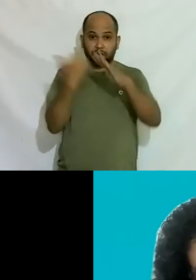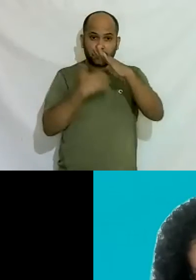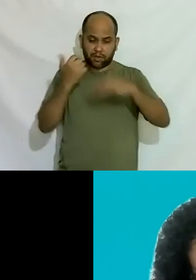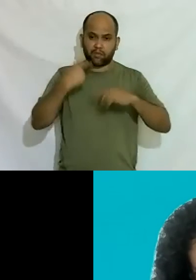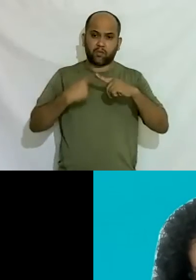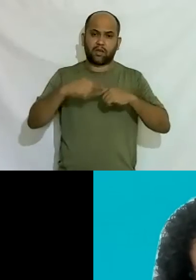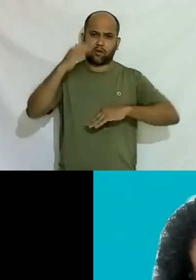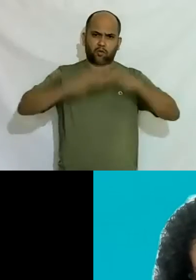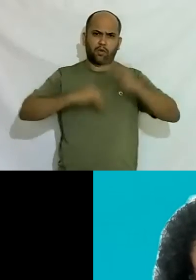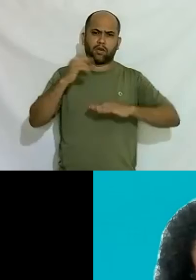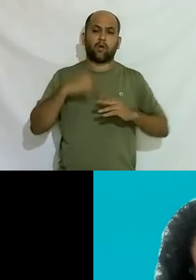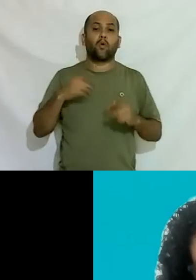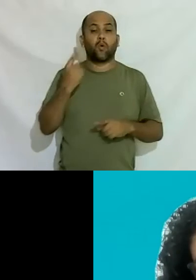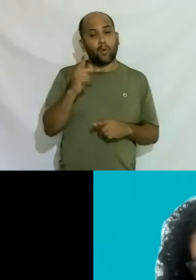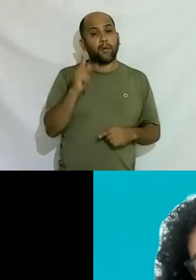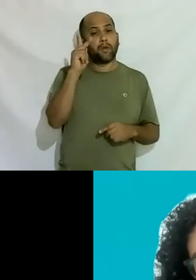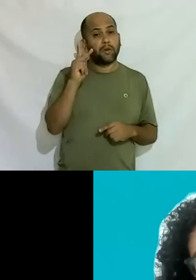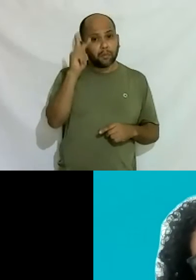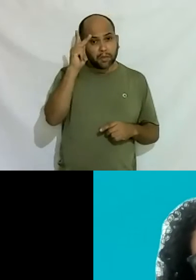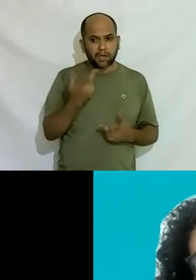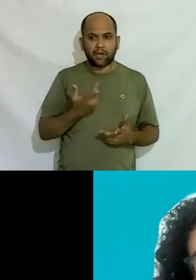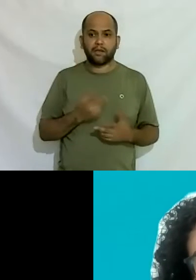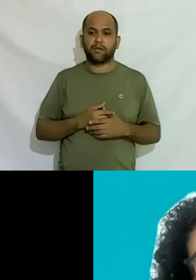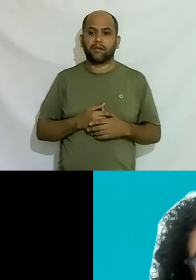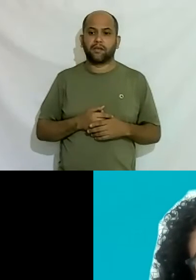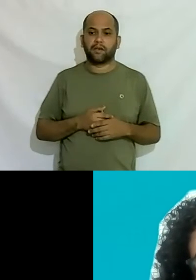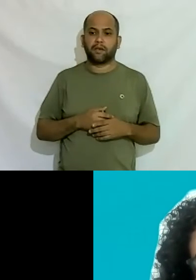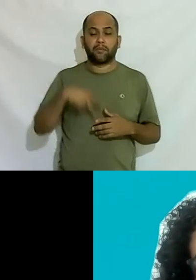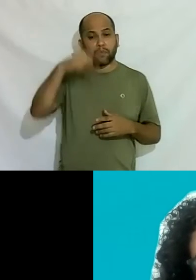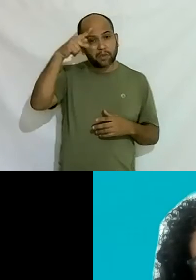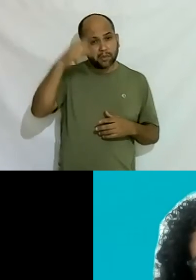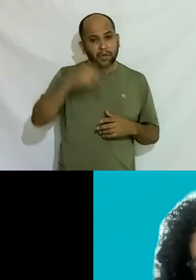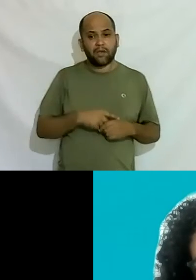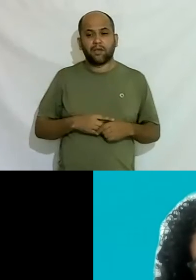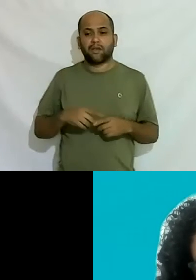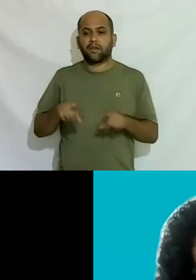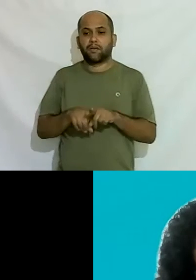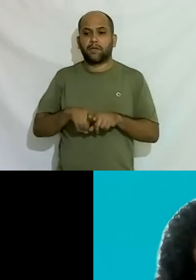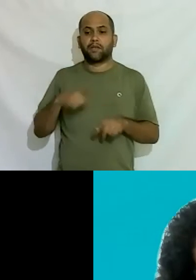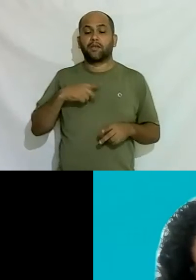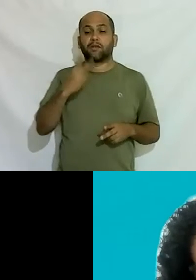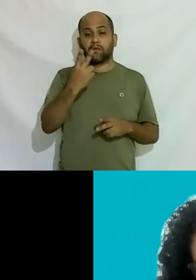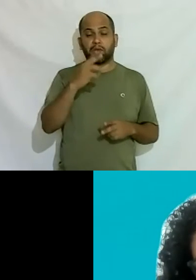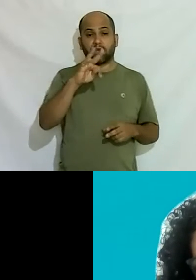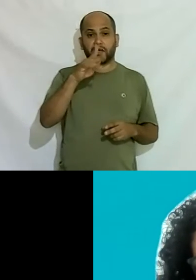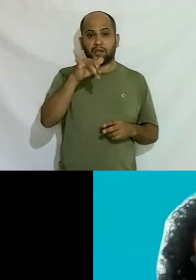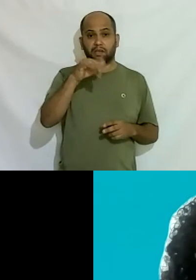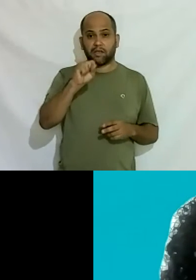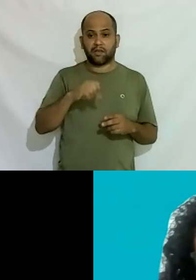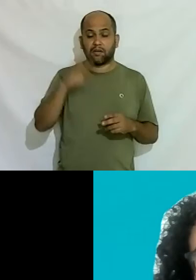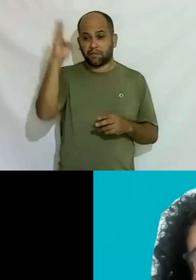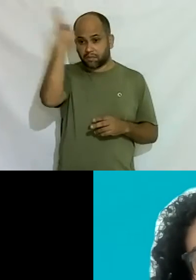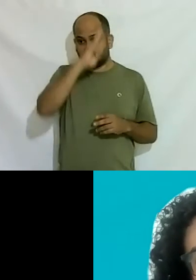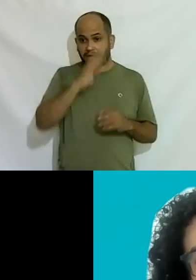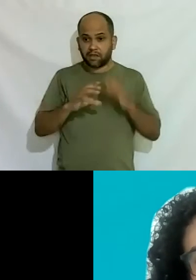na Petrobras também essa é que apareceu na capa de revista tem duas trans brasileiras engenheiras também